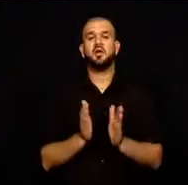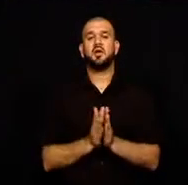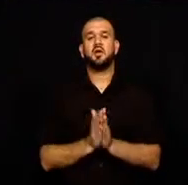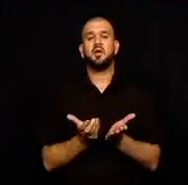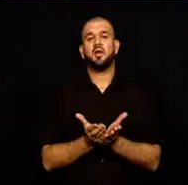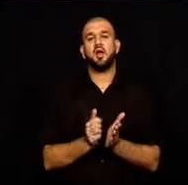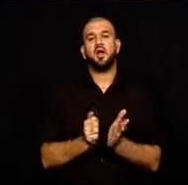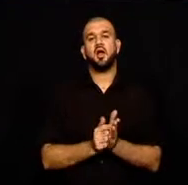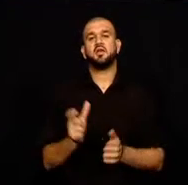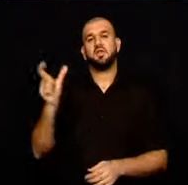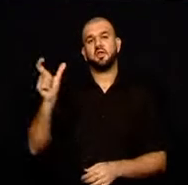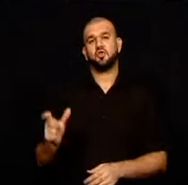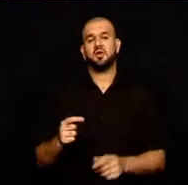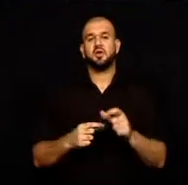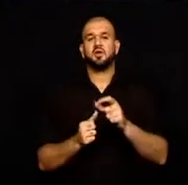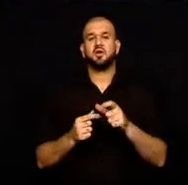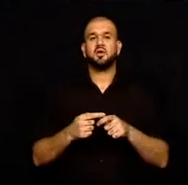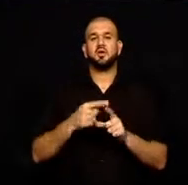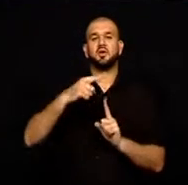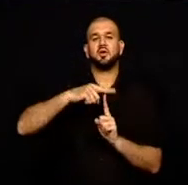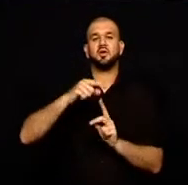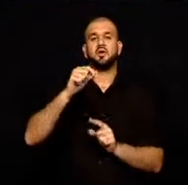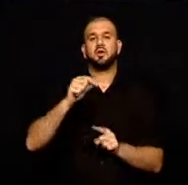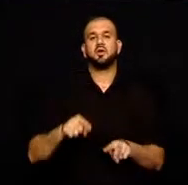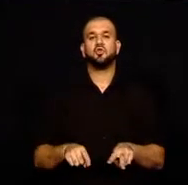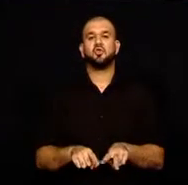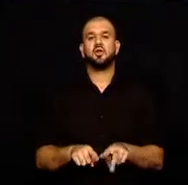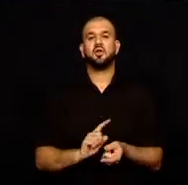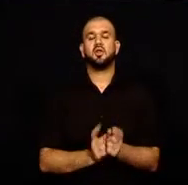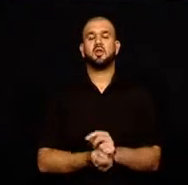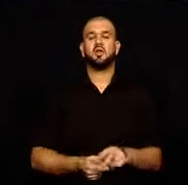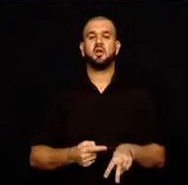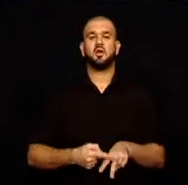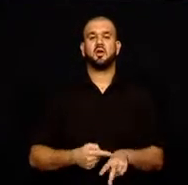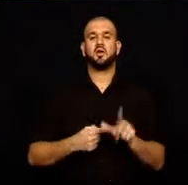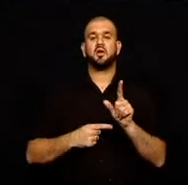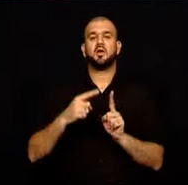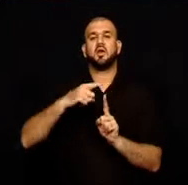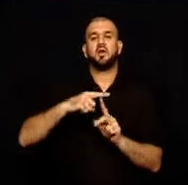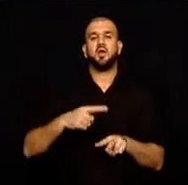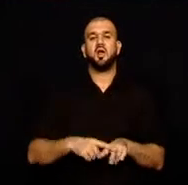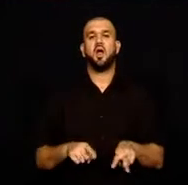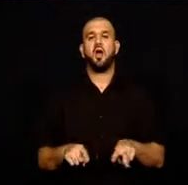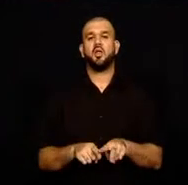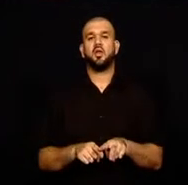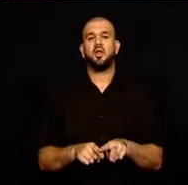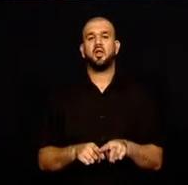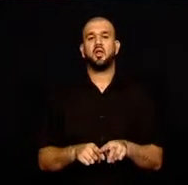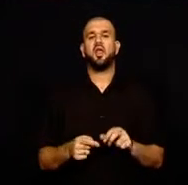Gazeteci ve yazar Ahmet Altan ve akademisyen Mehmet Altan'ın babası,